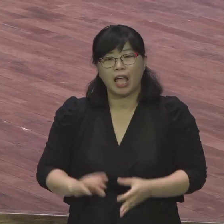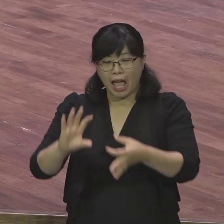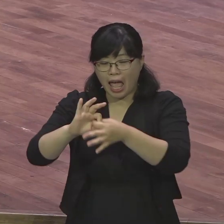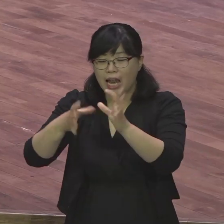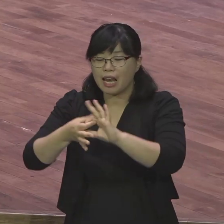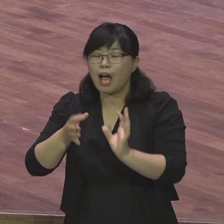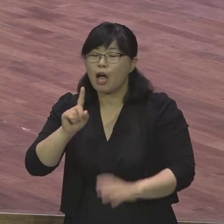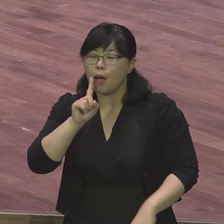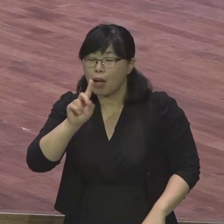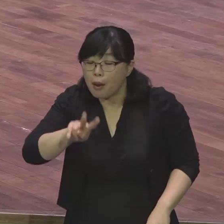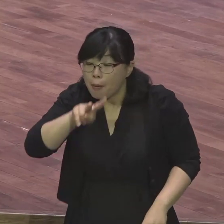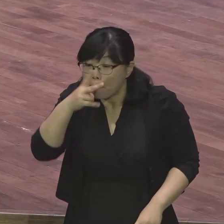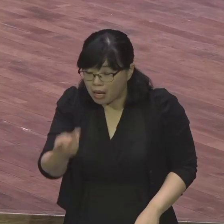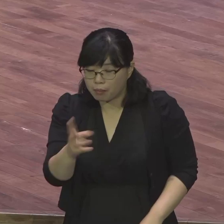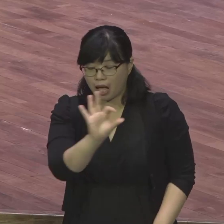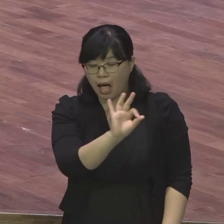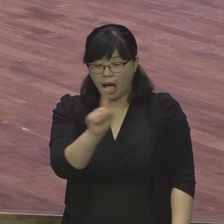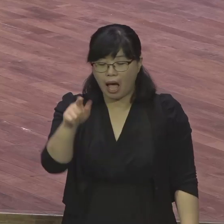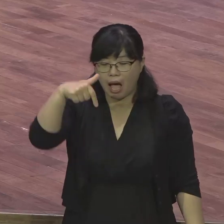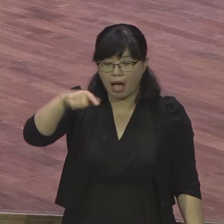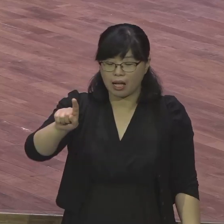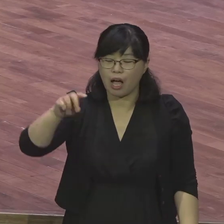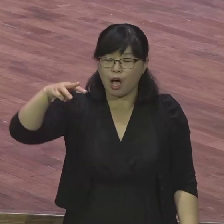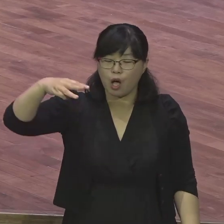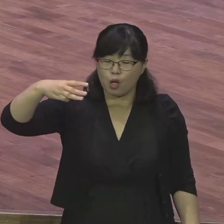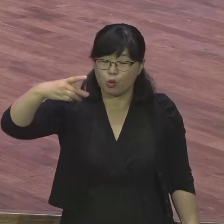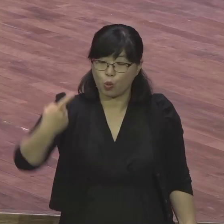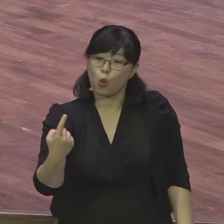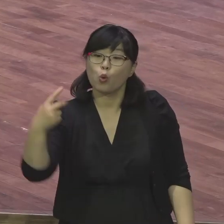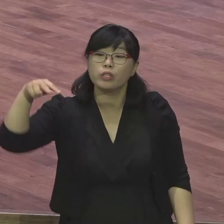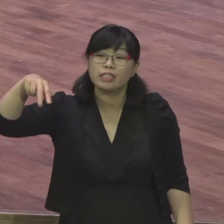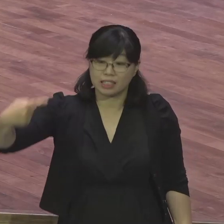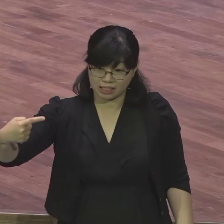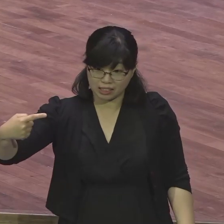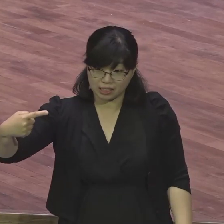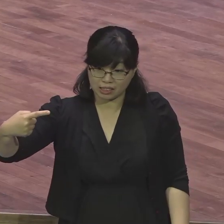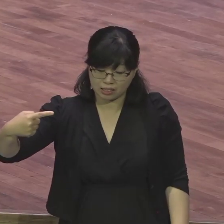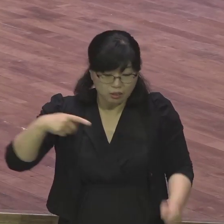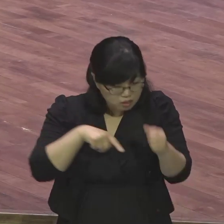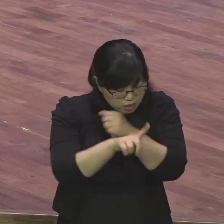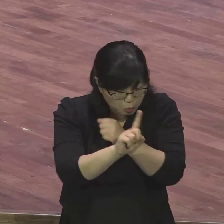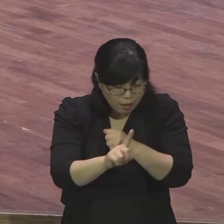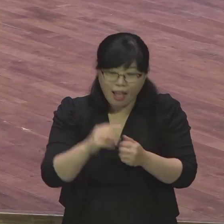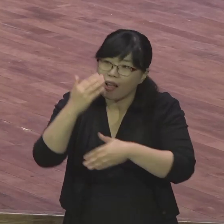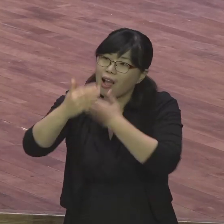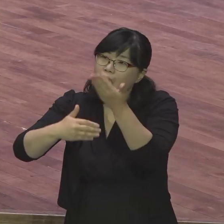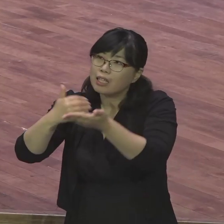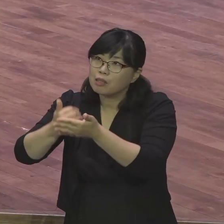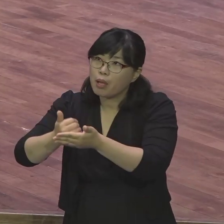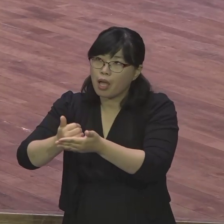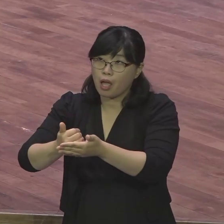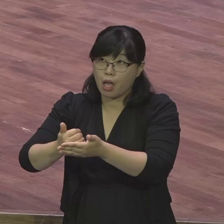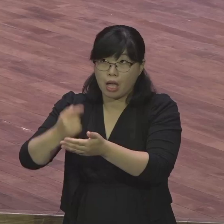목적과 교육이 담겨있다 그런지 하나님의 목적과 교육 그걸 이루는 그걸 선이라 그래요